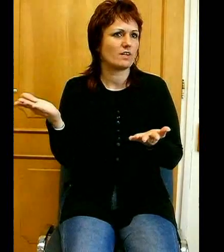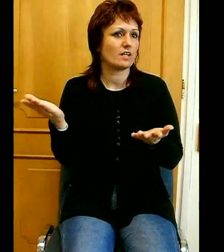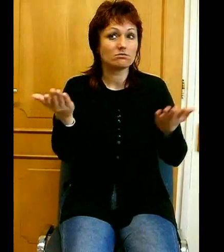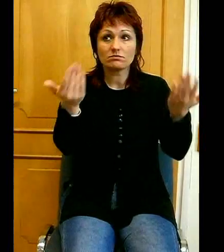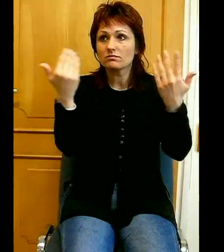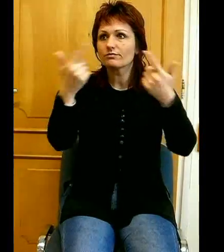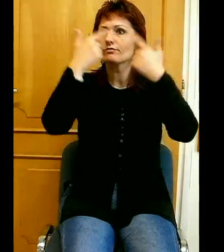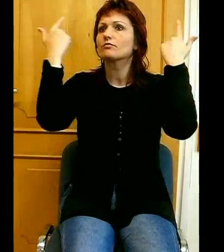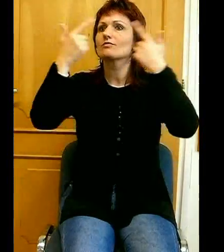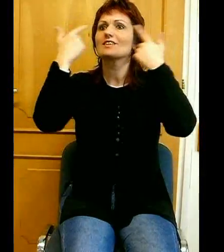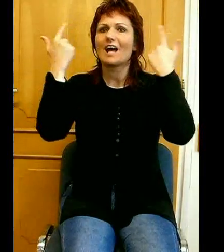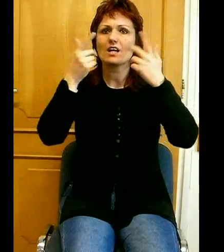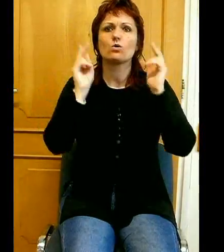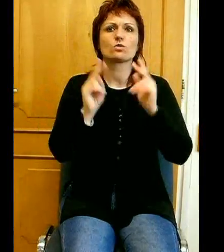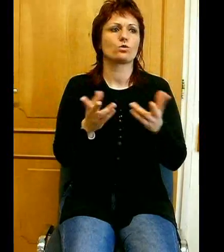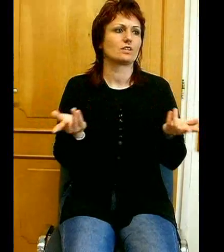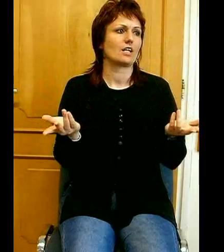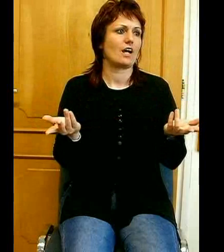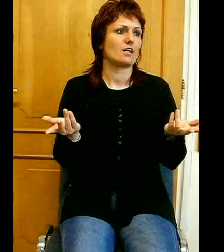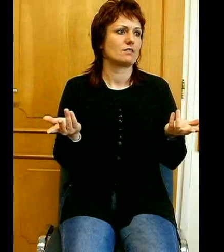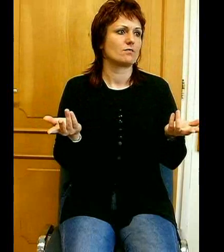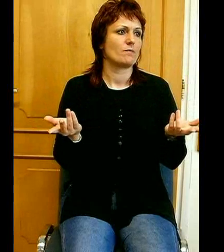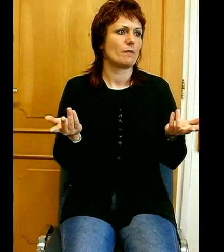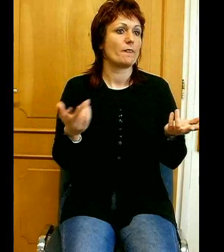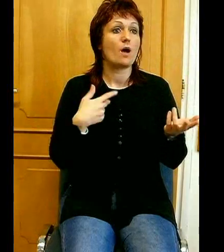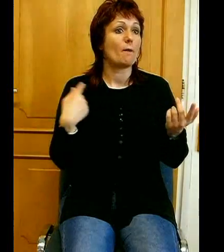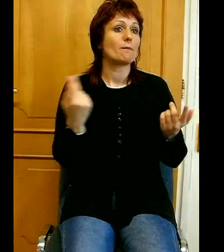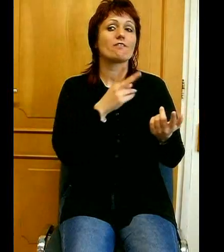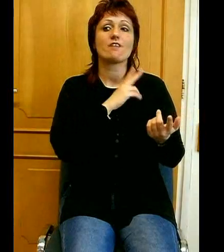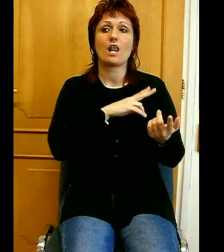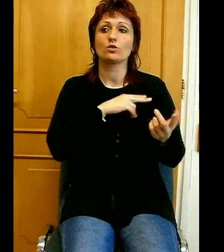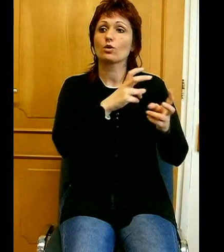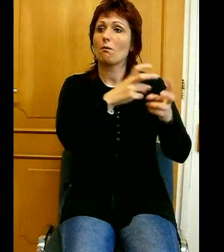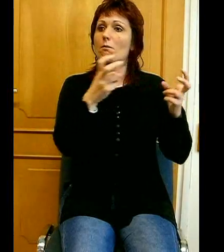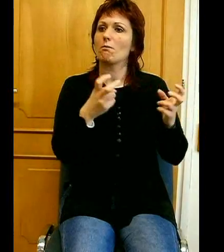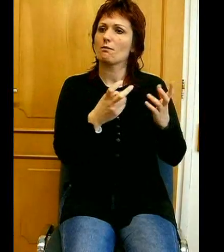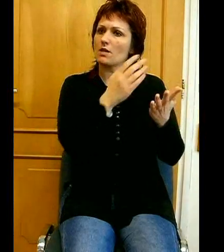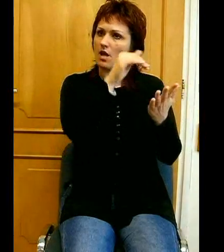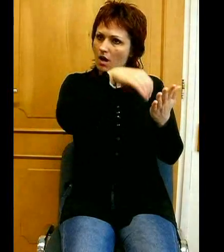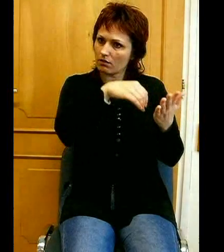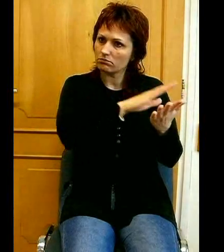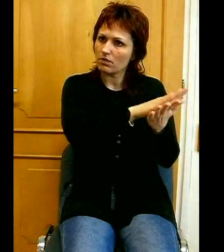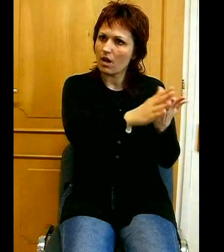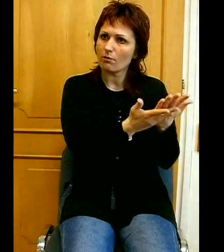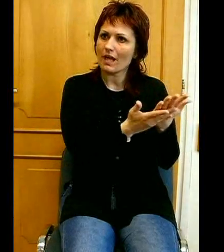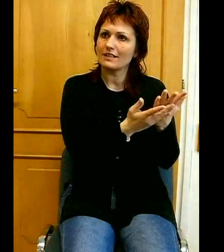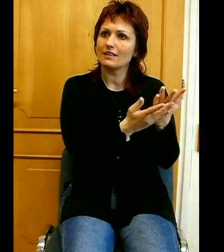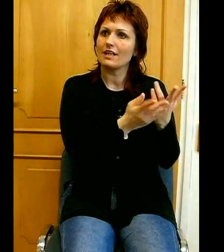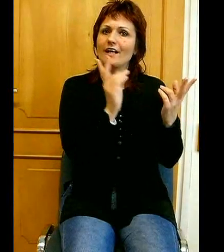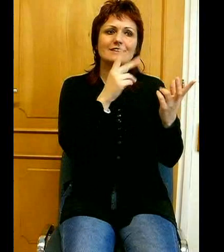az, hogy bibliai szempontok szerint a tényeket komolyabb véve hozzunk döntést. A döntés elől